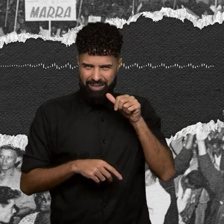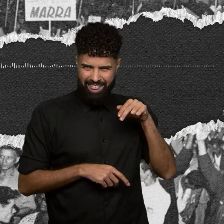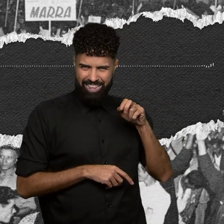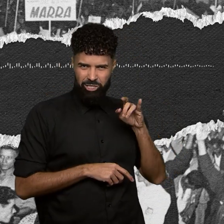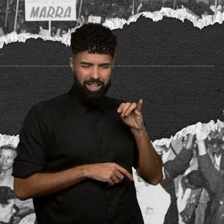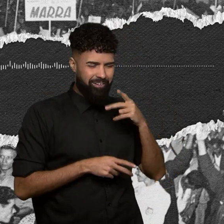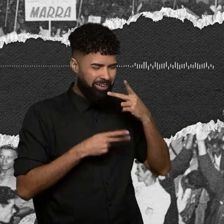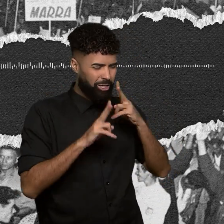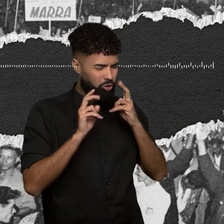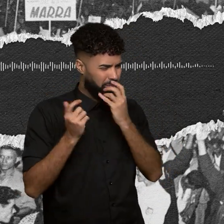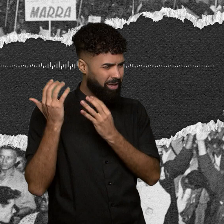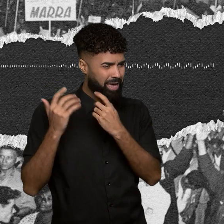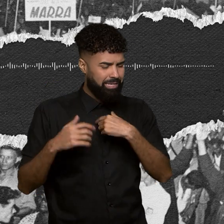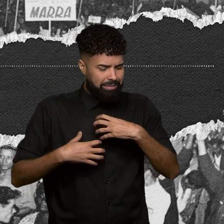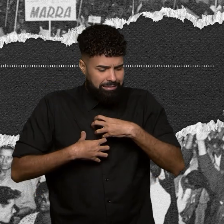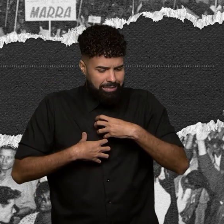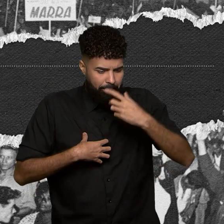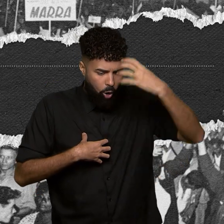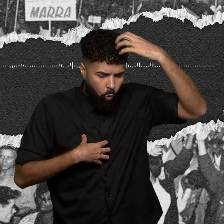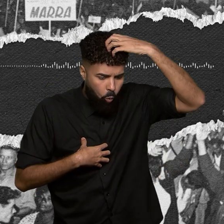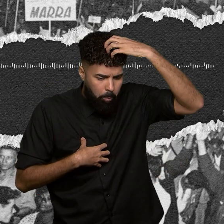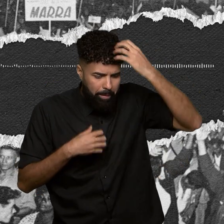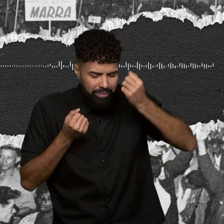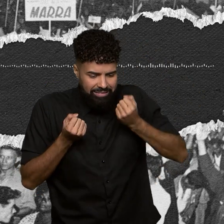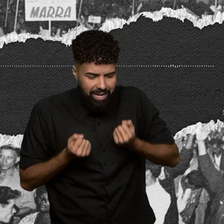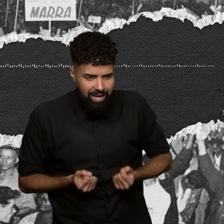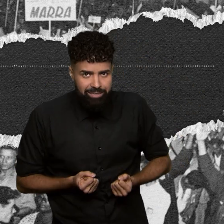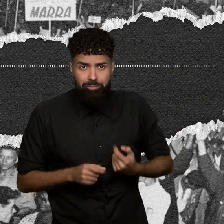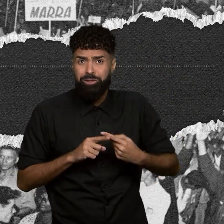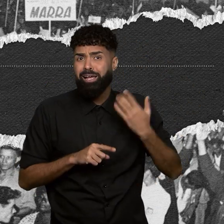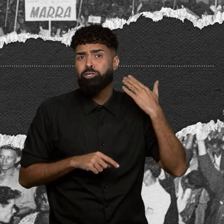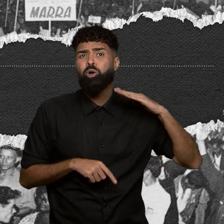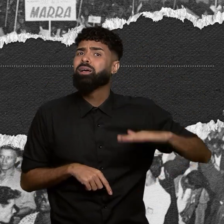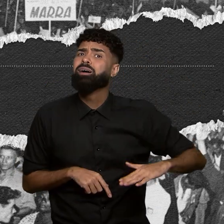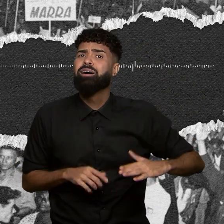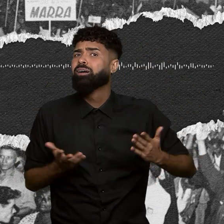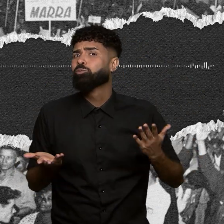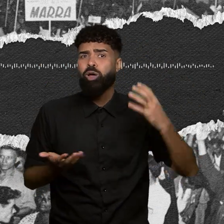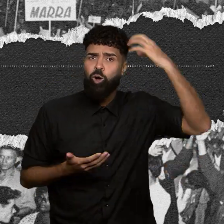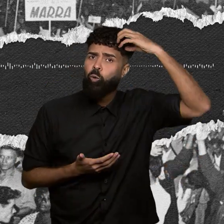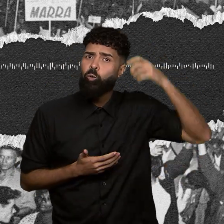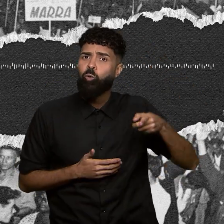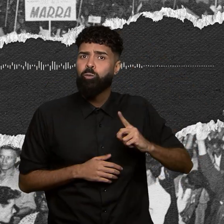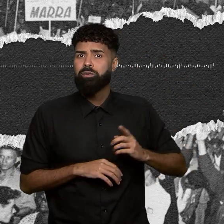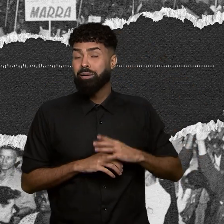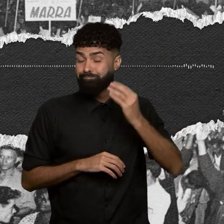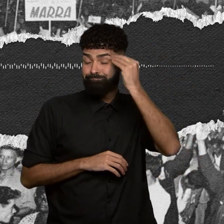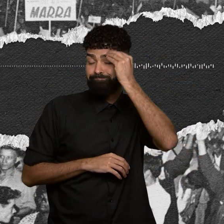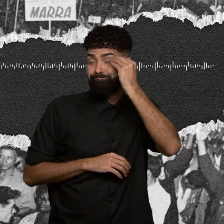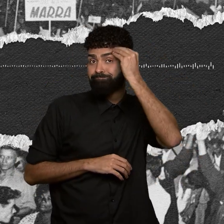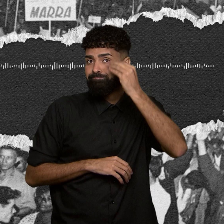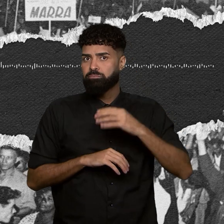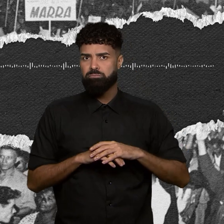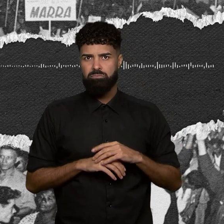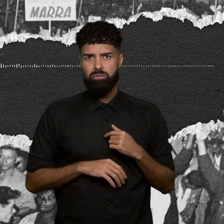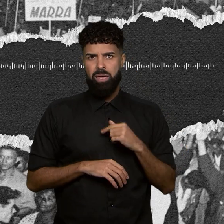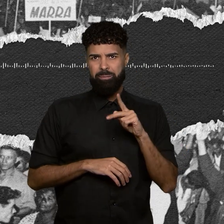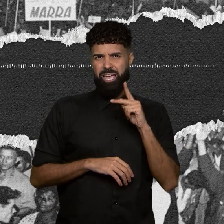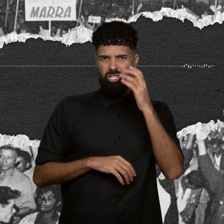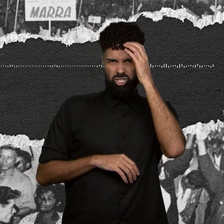uma culpa pesada demais para quem era só uma criança. A minha avó não queria ir a princípio, mas aí a minha avó vai, meu filho